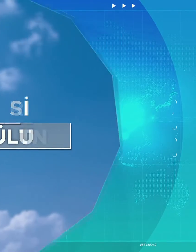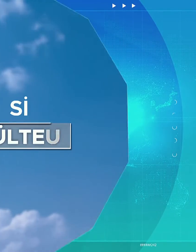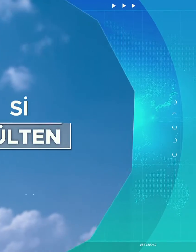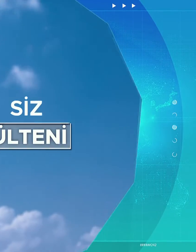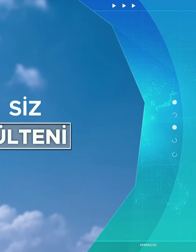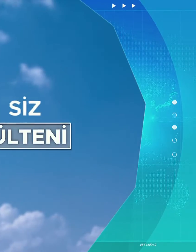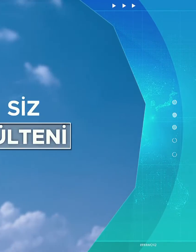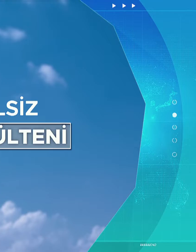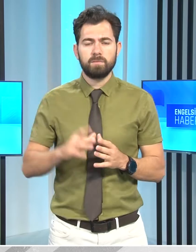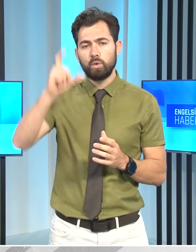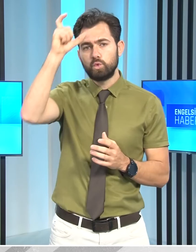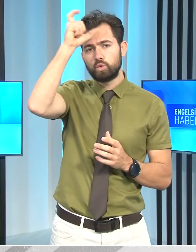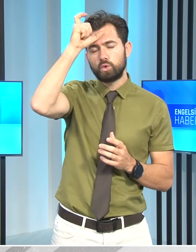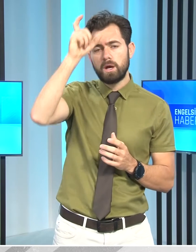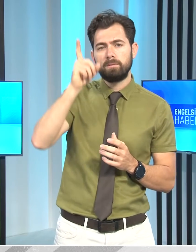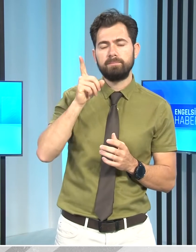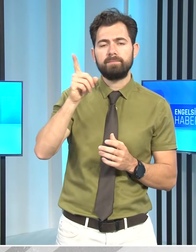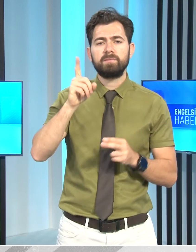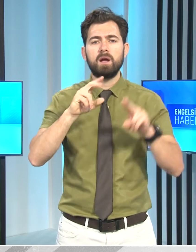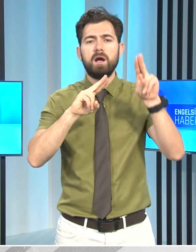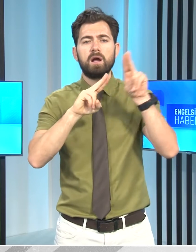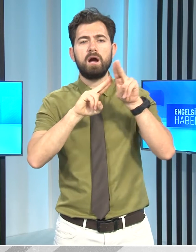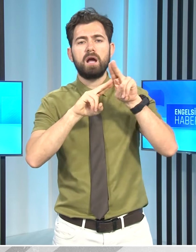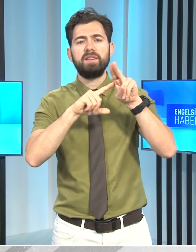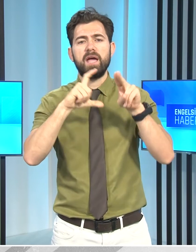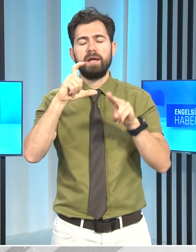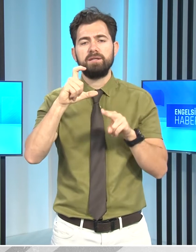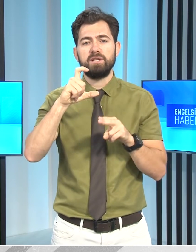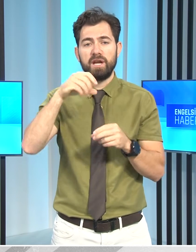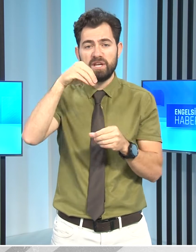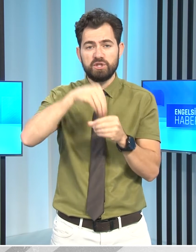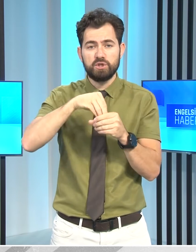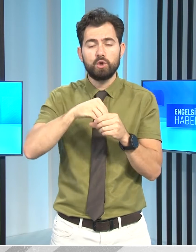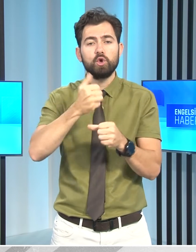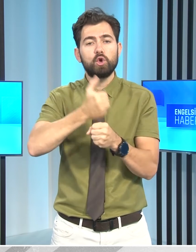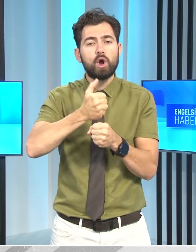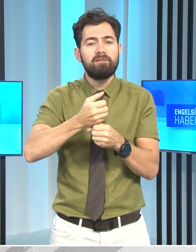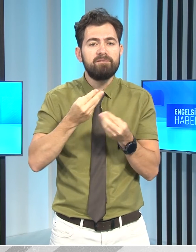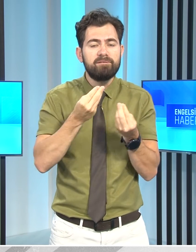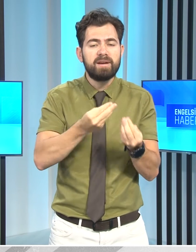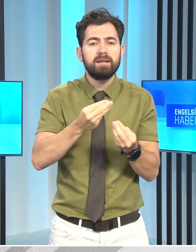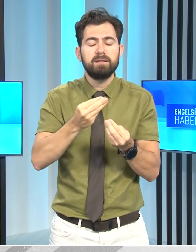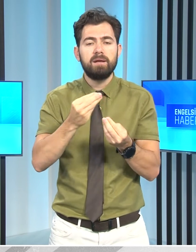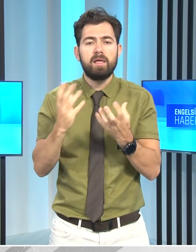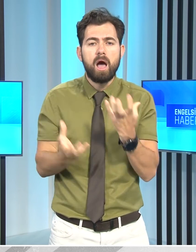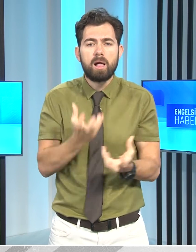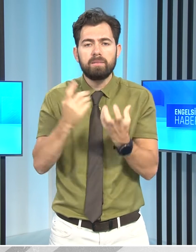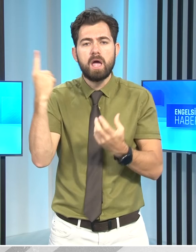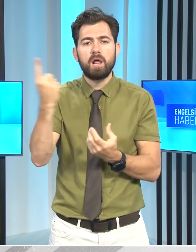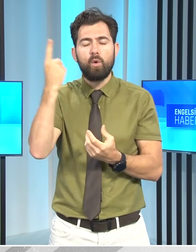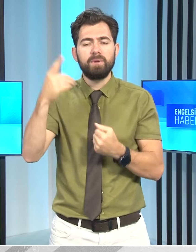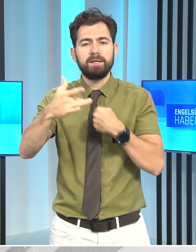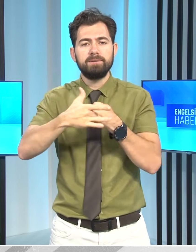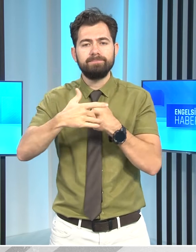Müzik Türkiye'nin Kuzey Kıbrıs Türk Cumhuriyeti'nde görevlendirdiği yangın helikopteri